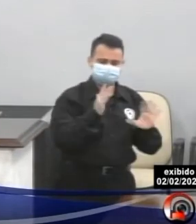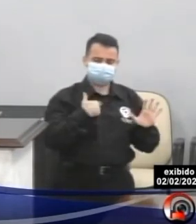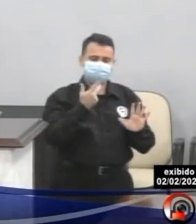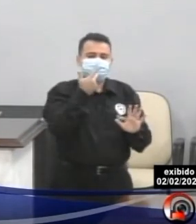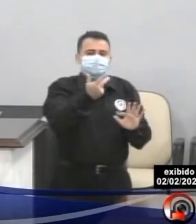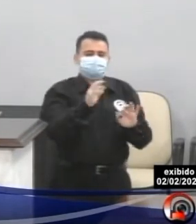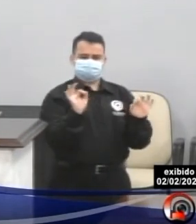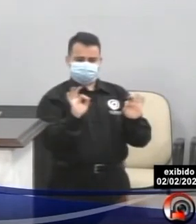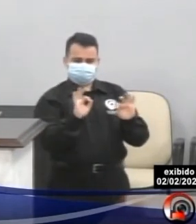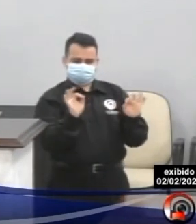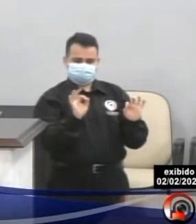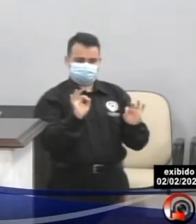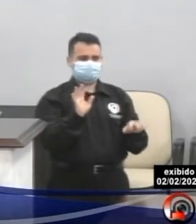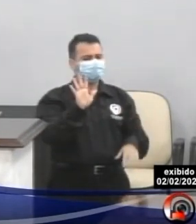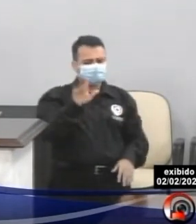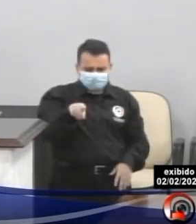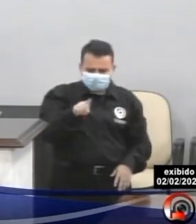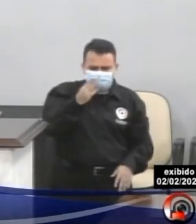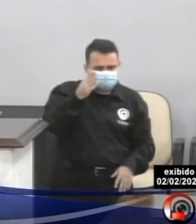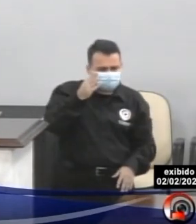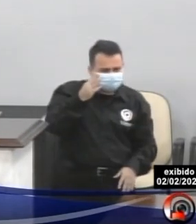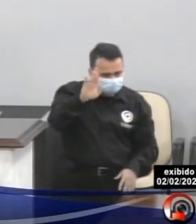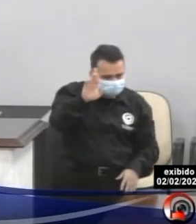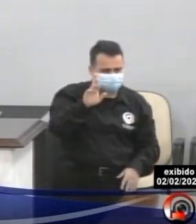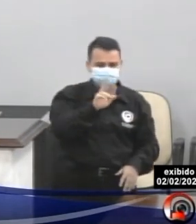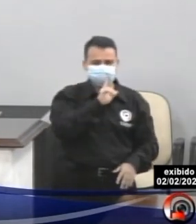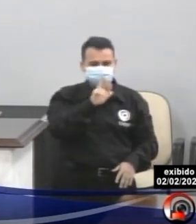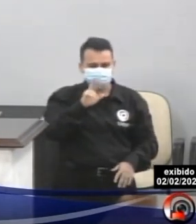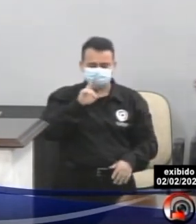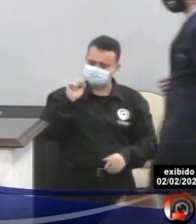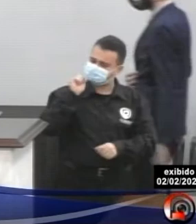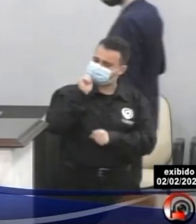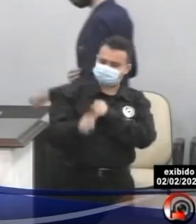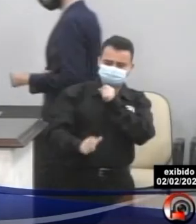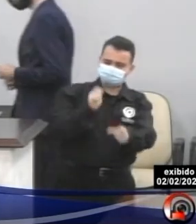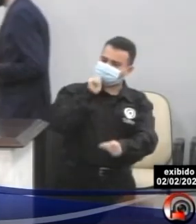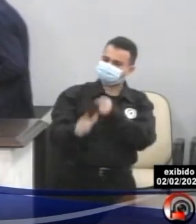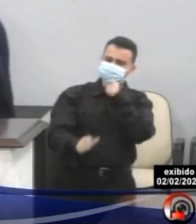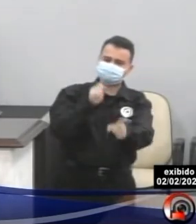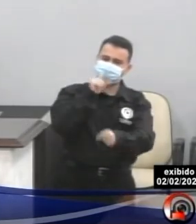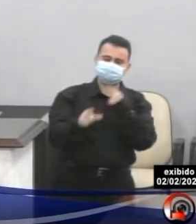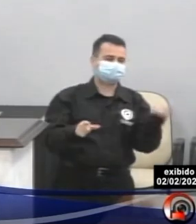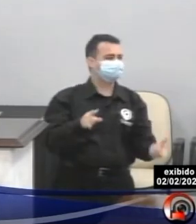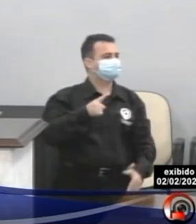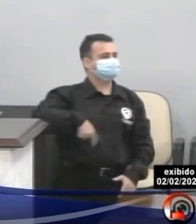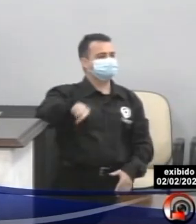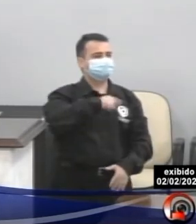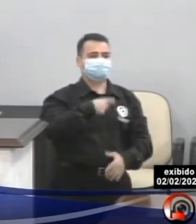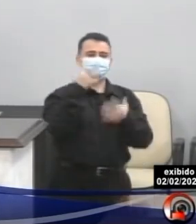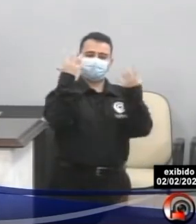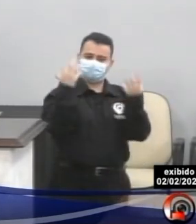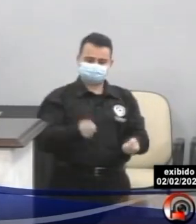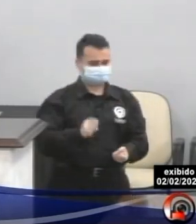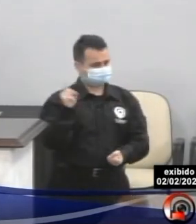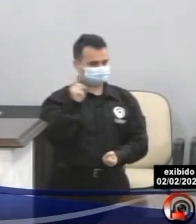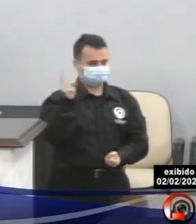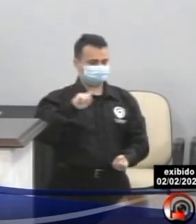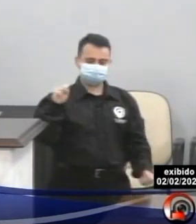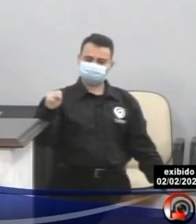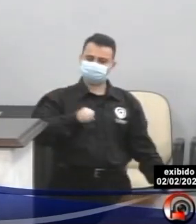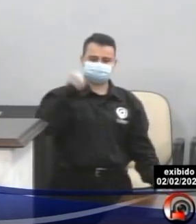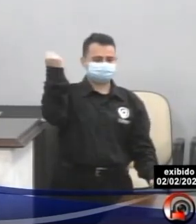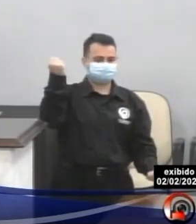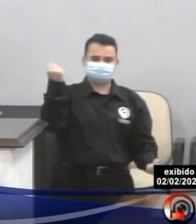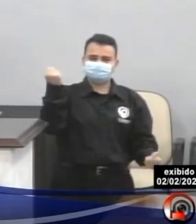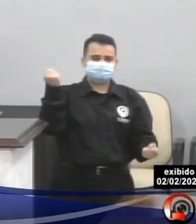parece que escolheram o setor de bares e restaurantes para bater o tempo todo. E isso a gente não aceita mais, a gente não pode ser tratado